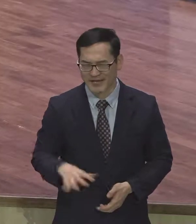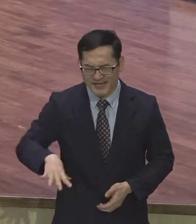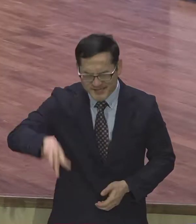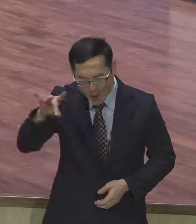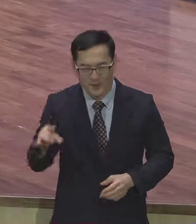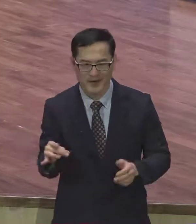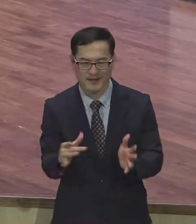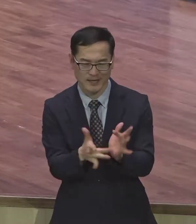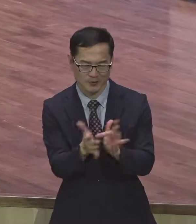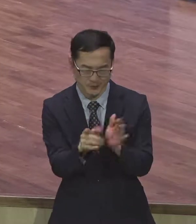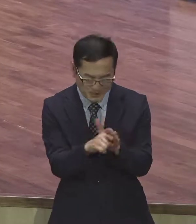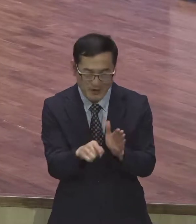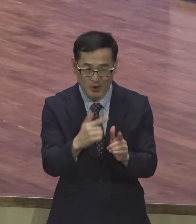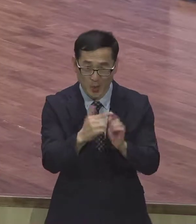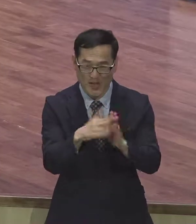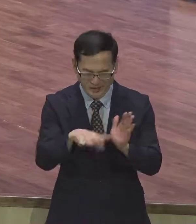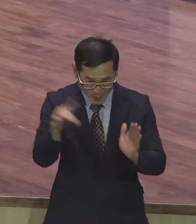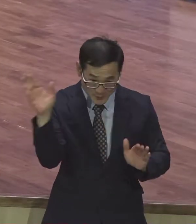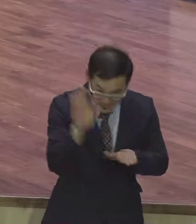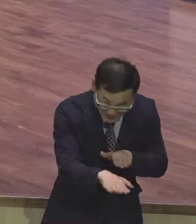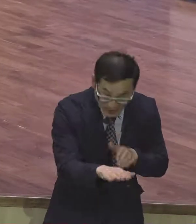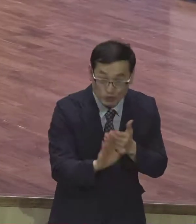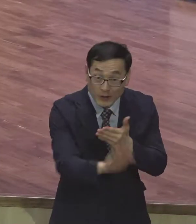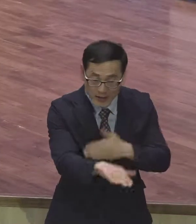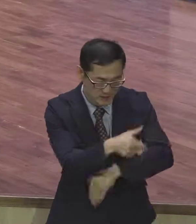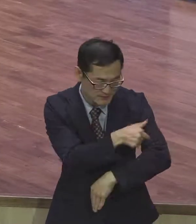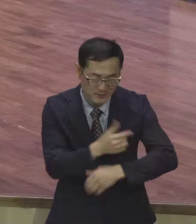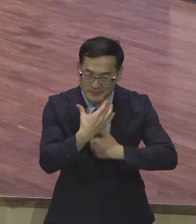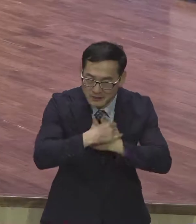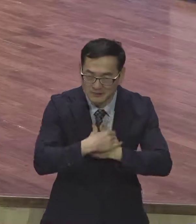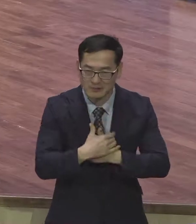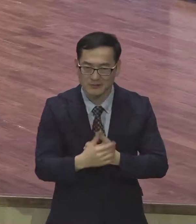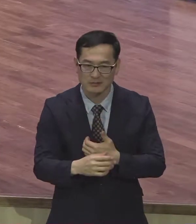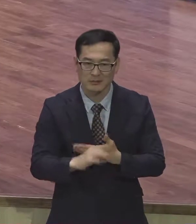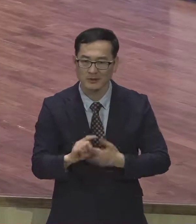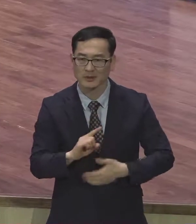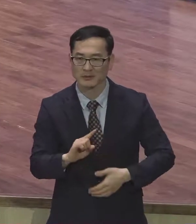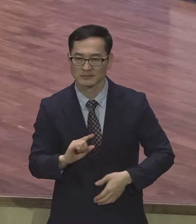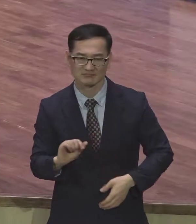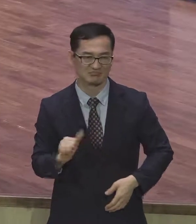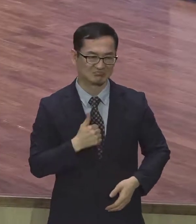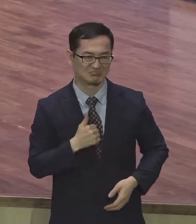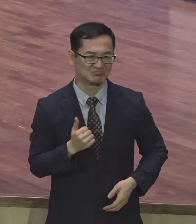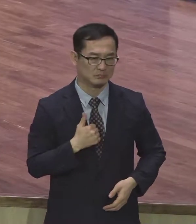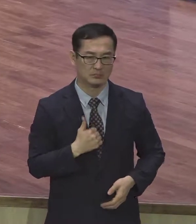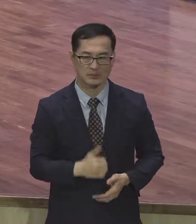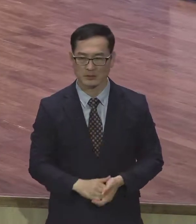간대 그 지 생각밖에 없어 어떻게 해야 돼요 그런가 또는 짤러입니까 짤러